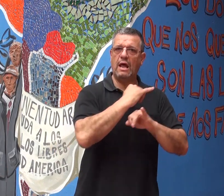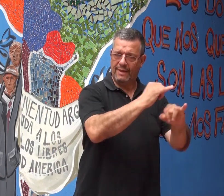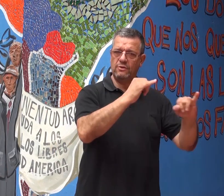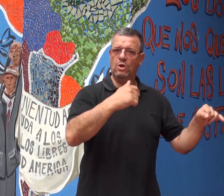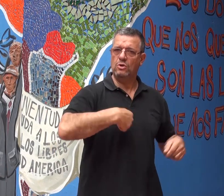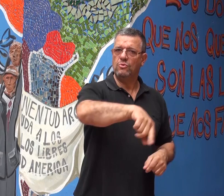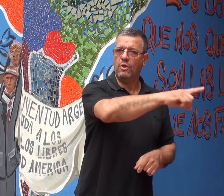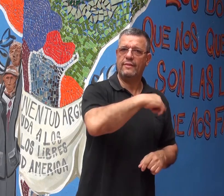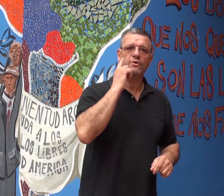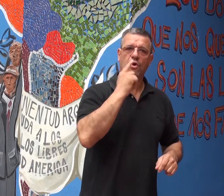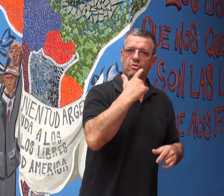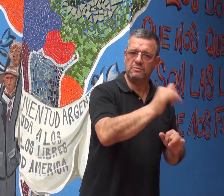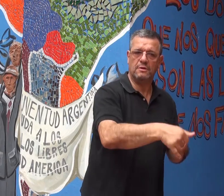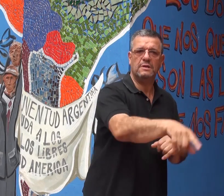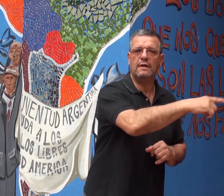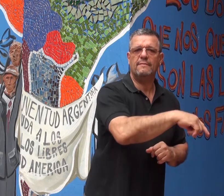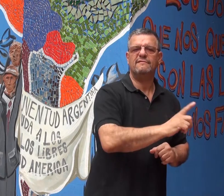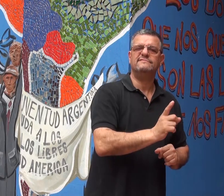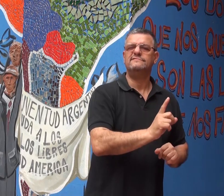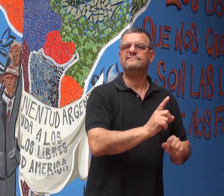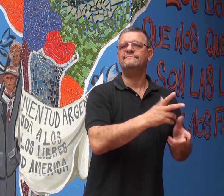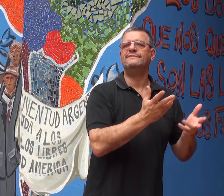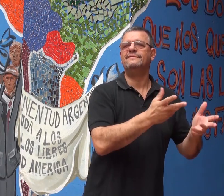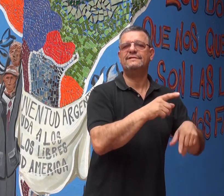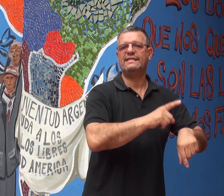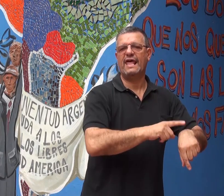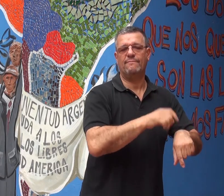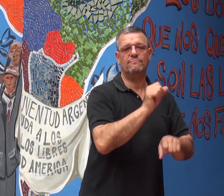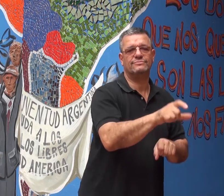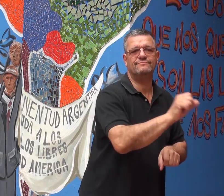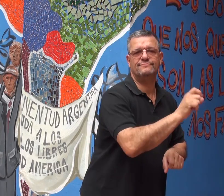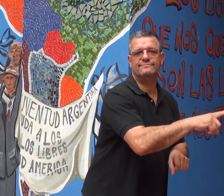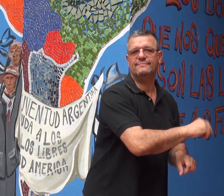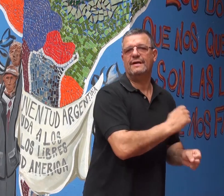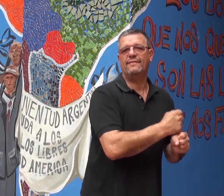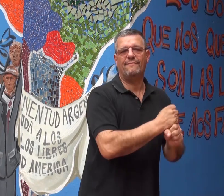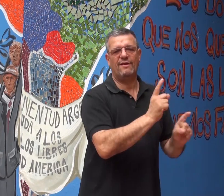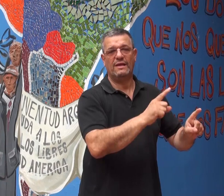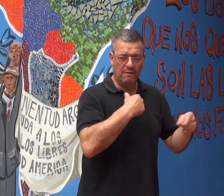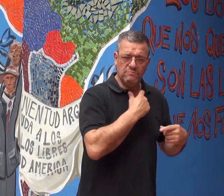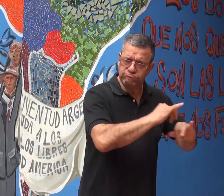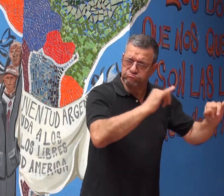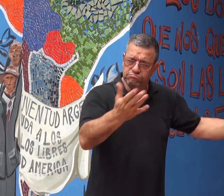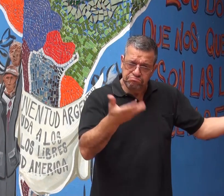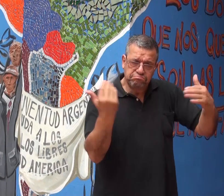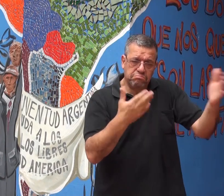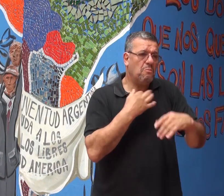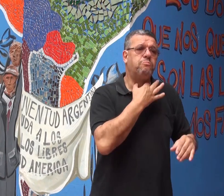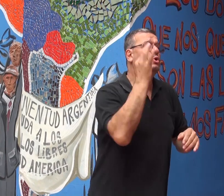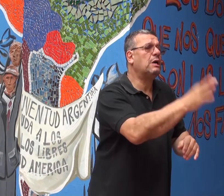que yo aviso a otros sordos sobre la posibilidad de terminar el secundario. Pero algunos no quieren o no tienen tiempo, dependiendo de cada uno. Algunos trabajan, pero yo